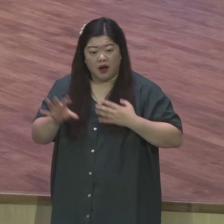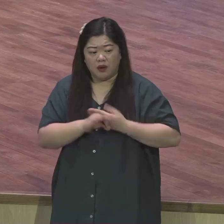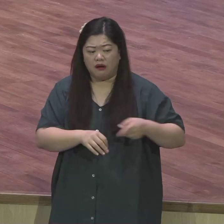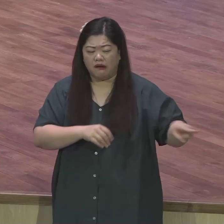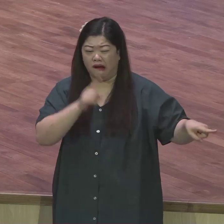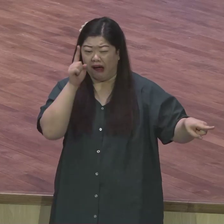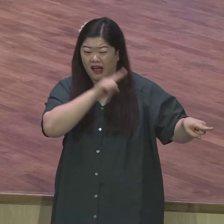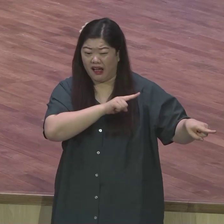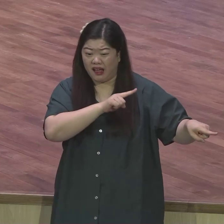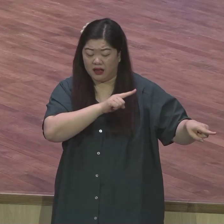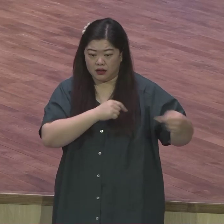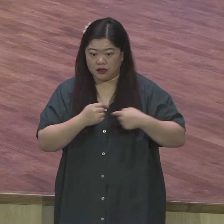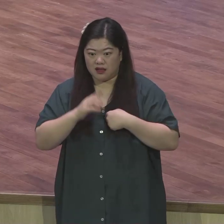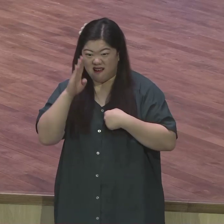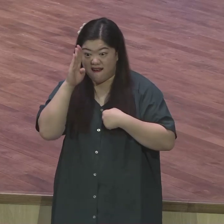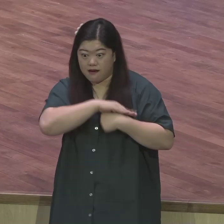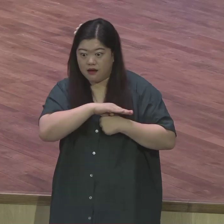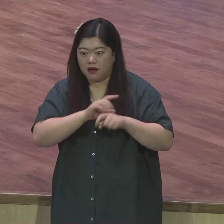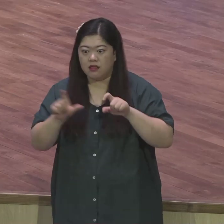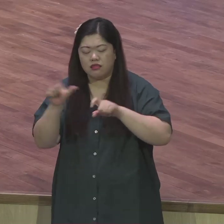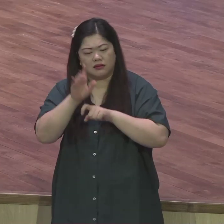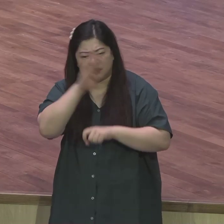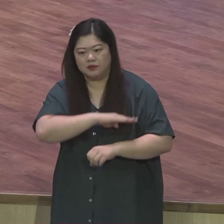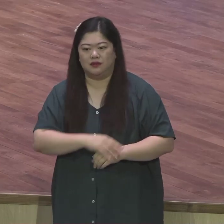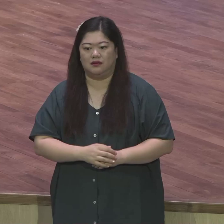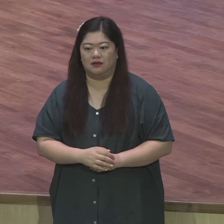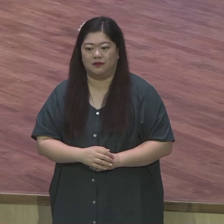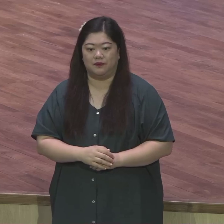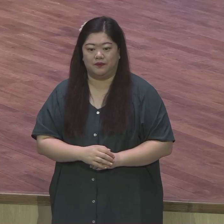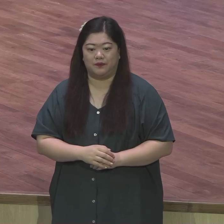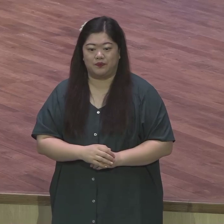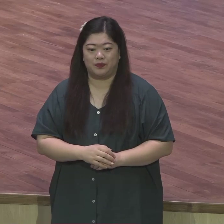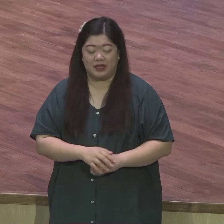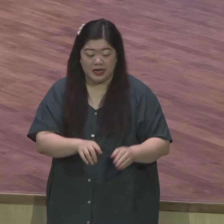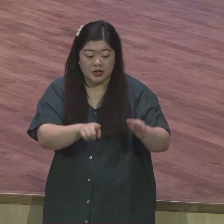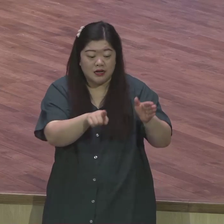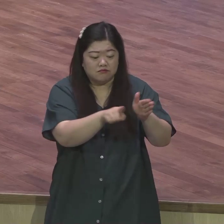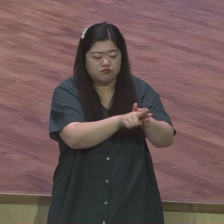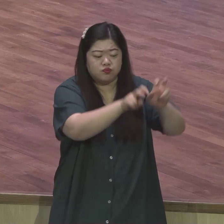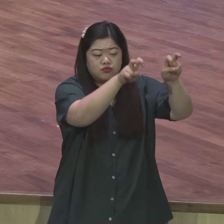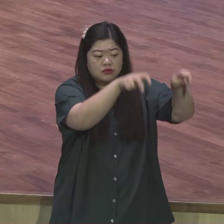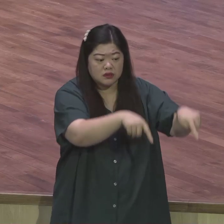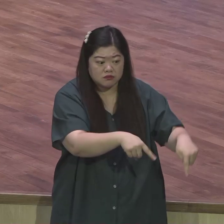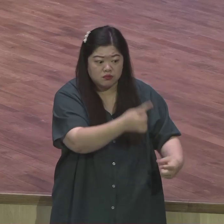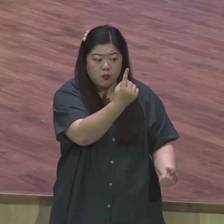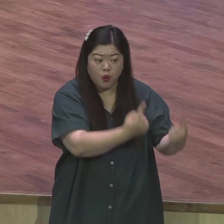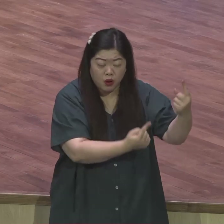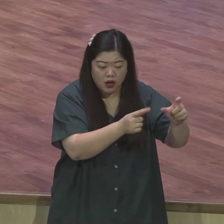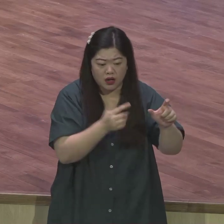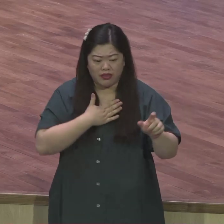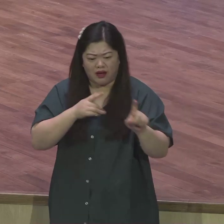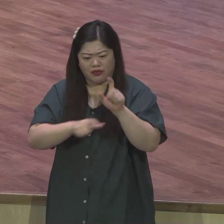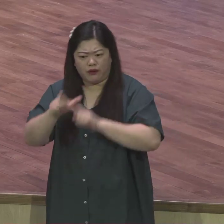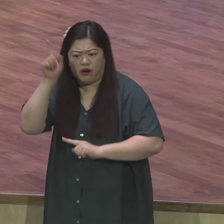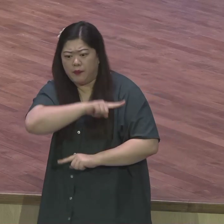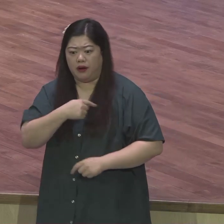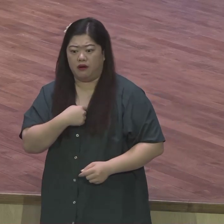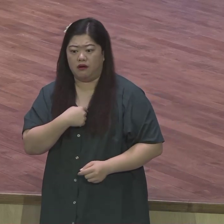불신자보다 이런 세상에 이런 말이 어디 있어요 불신자보다 더 악하니라 왜 알고 있으면서